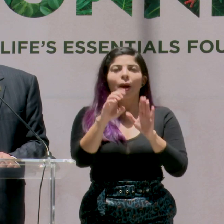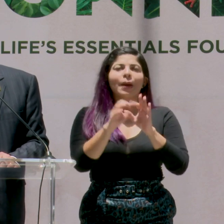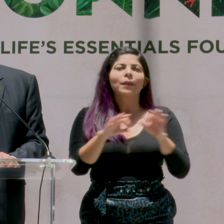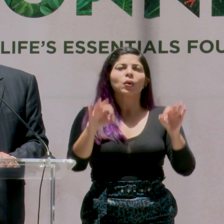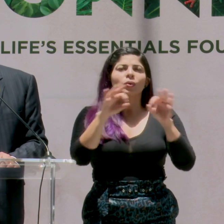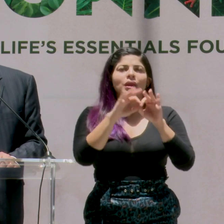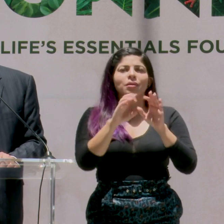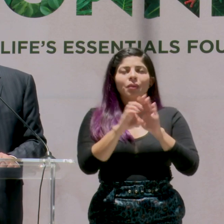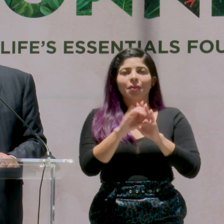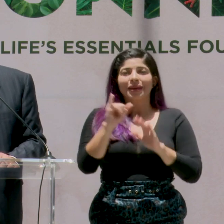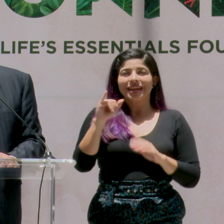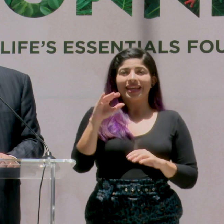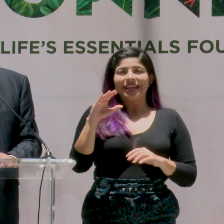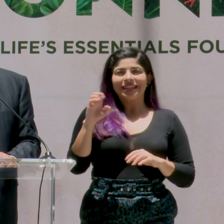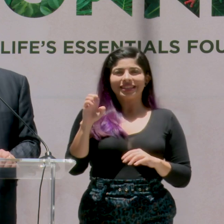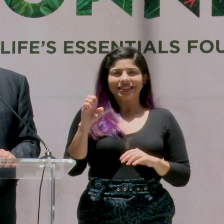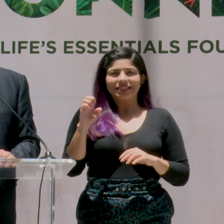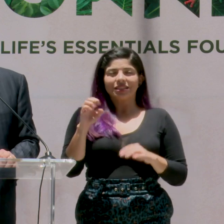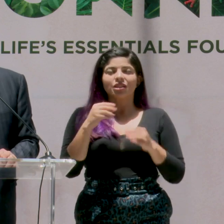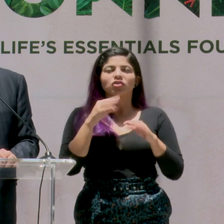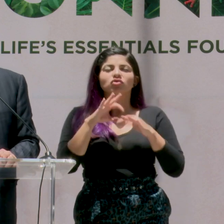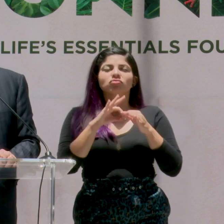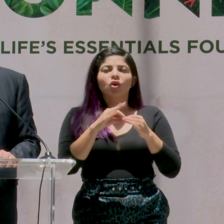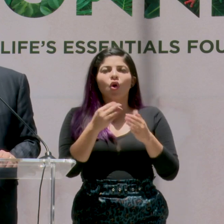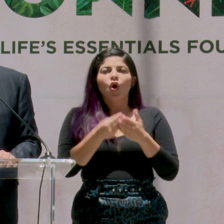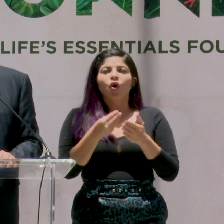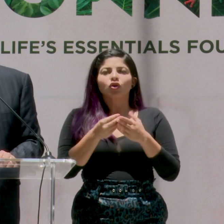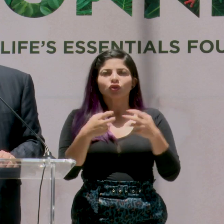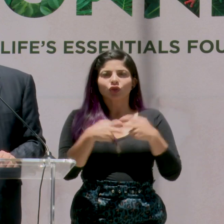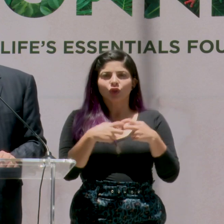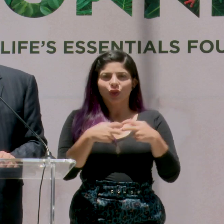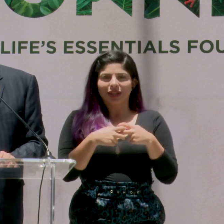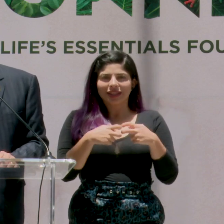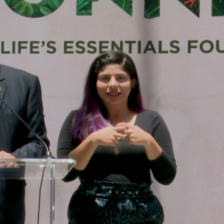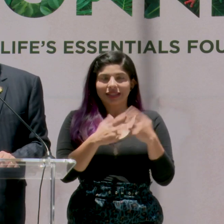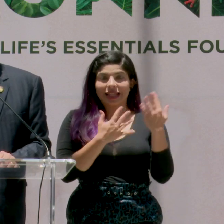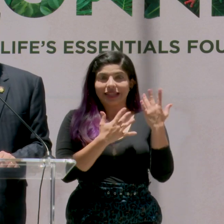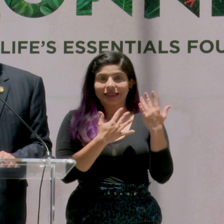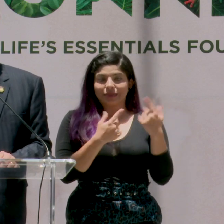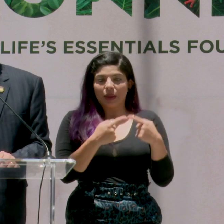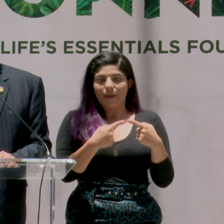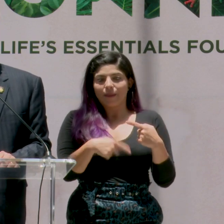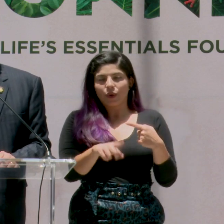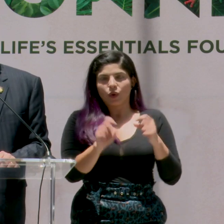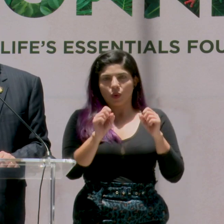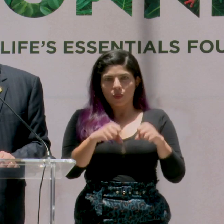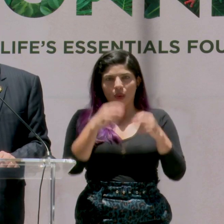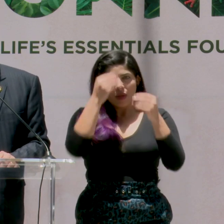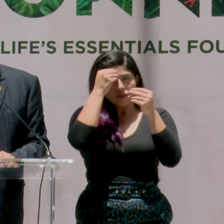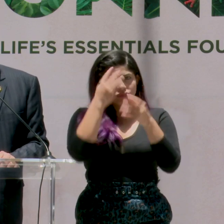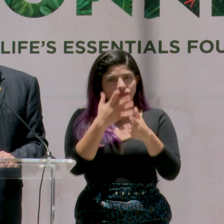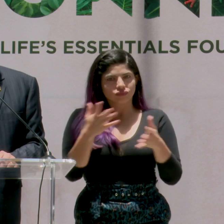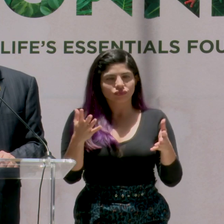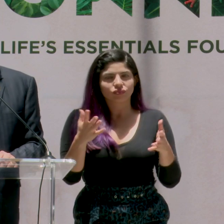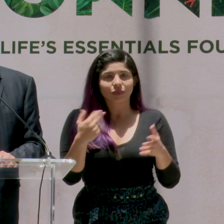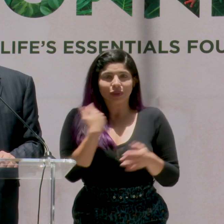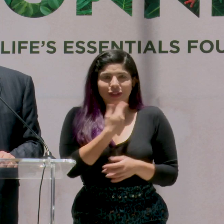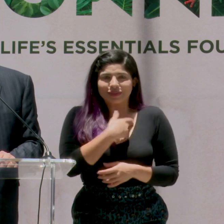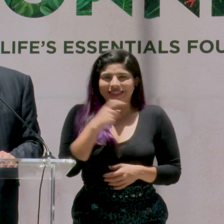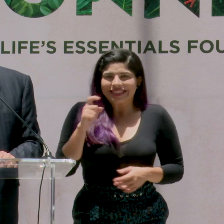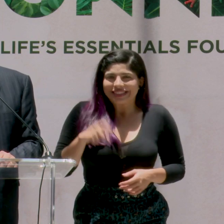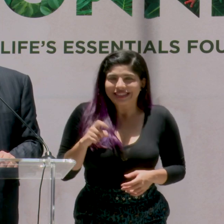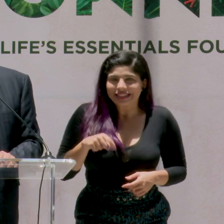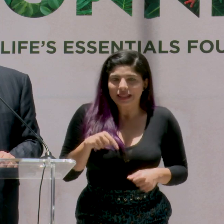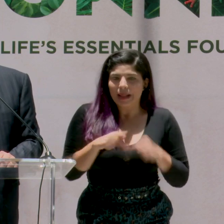que deberá ser el ICE en materia del costo de la energía y que esperamos hacer prontamente eso llegar, porque necesitamos